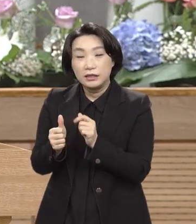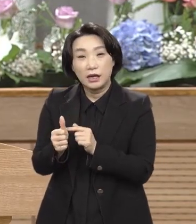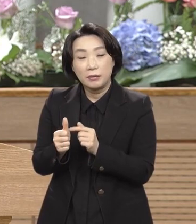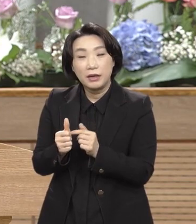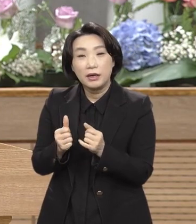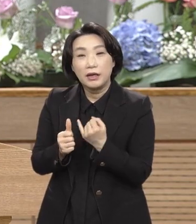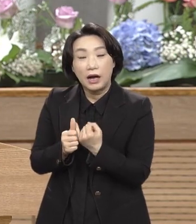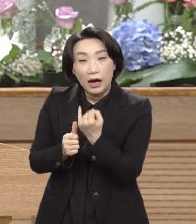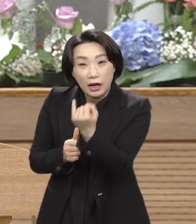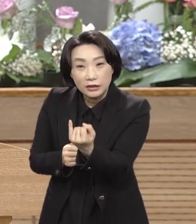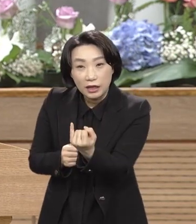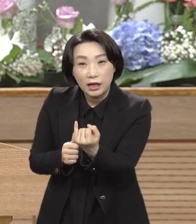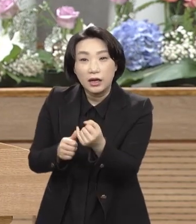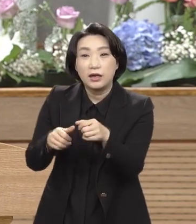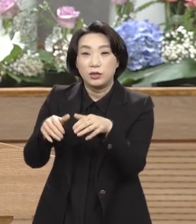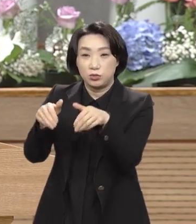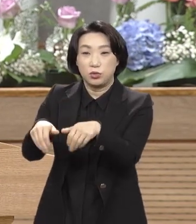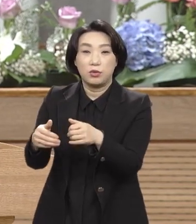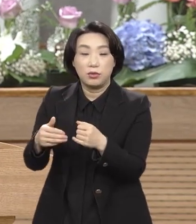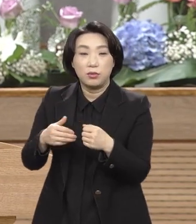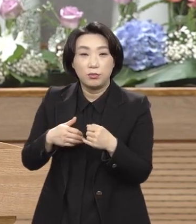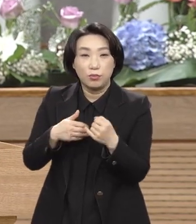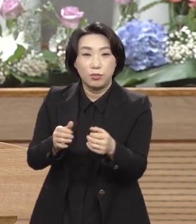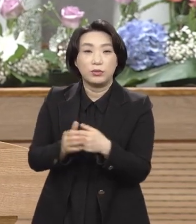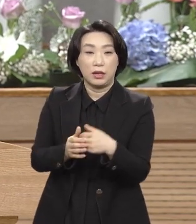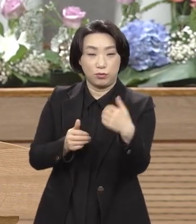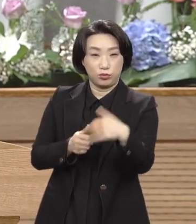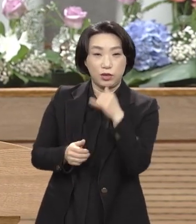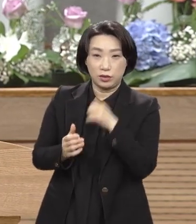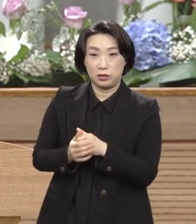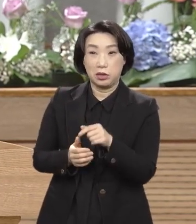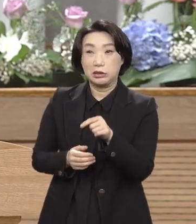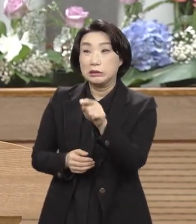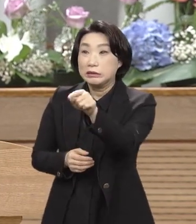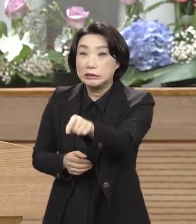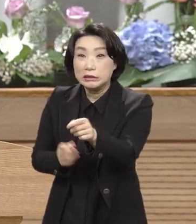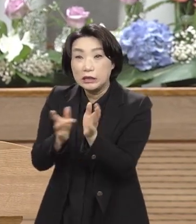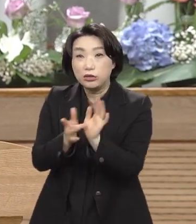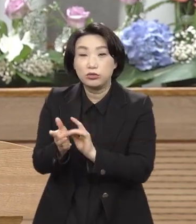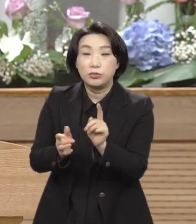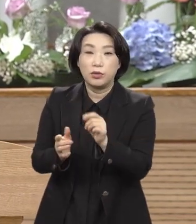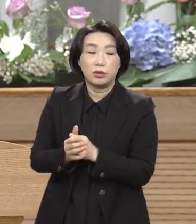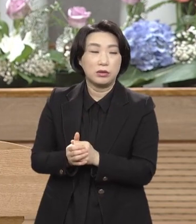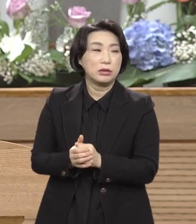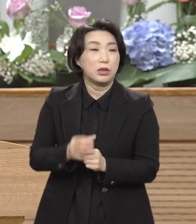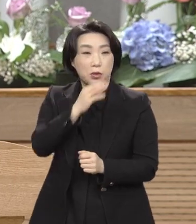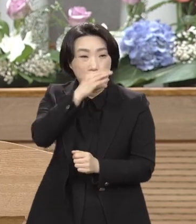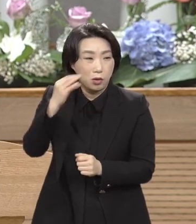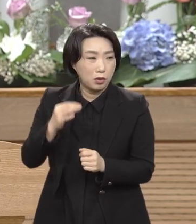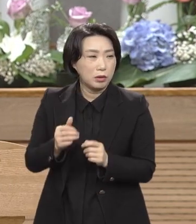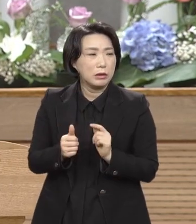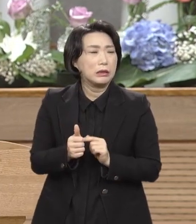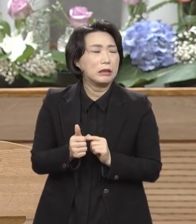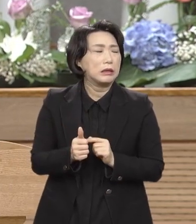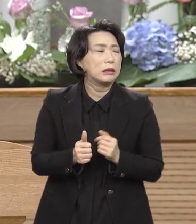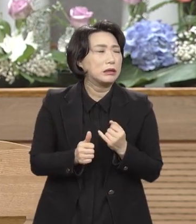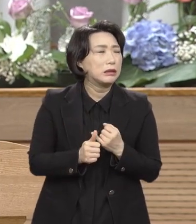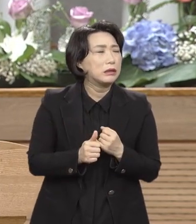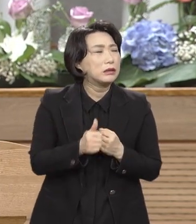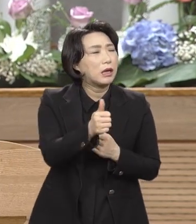오른 사람에게 남편인 당신은 아무 상관도 하지 마옵소서